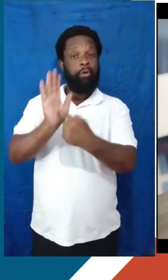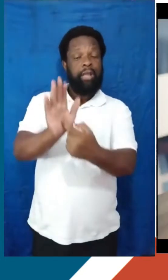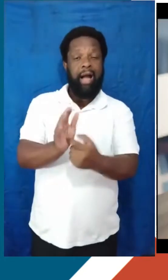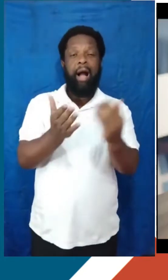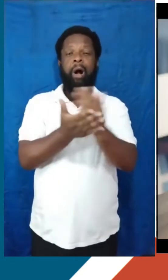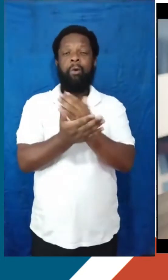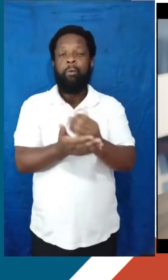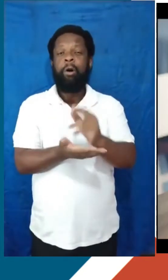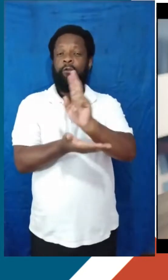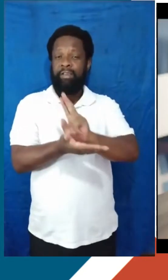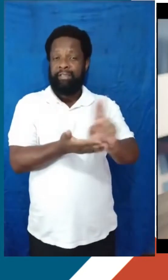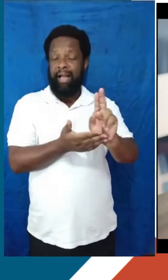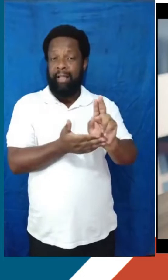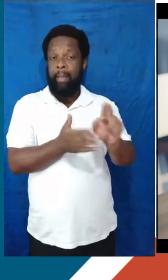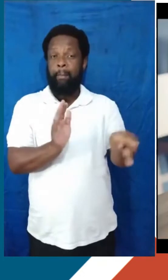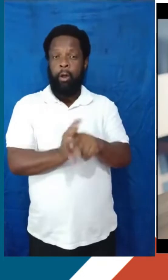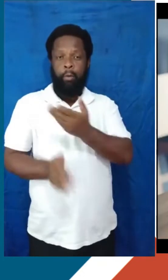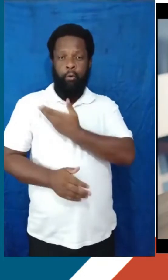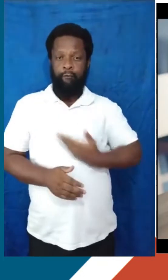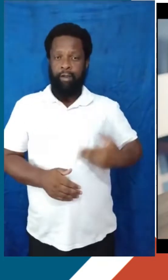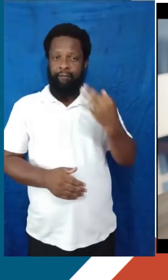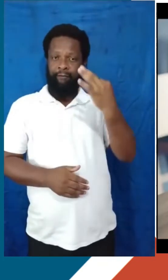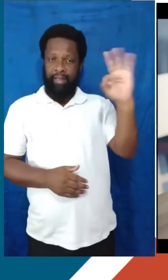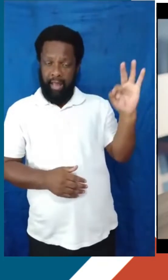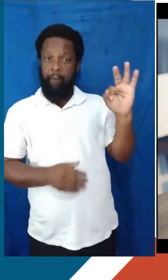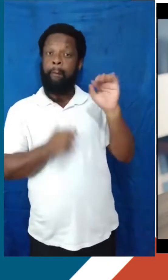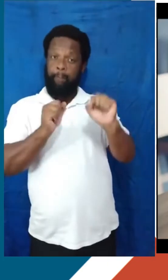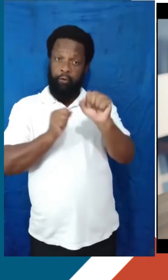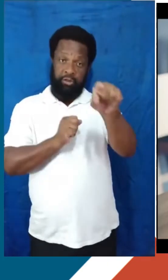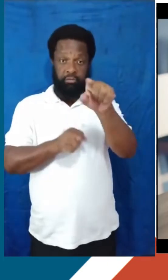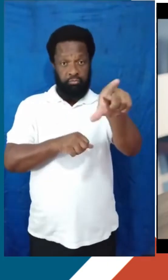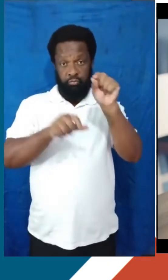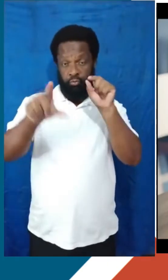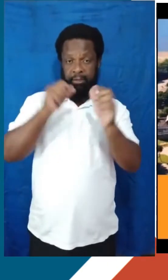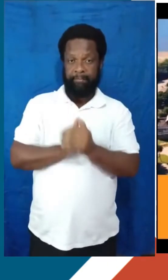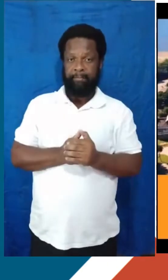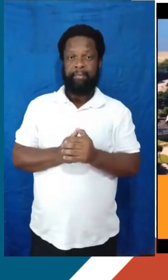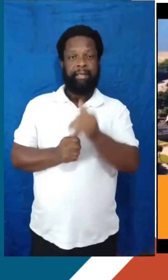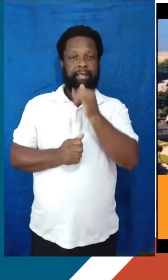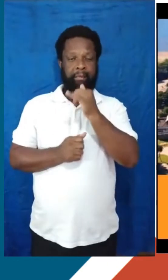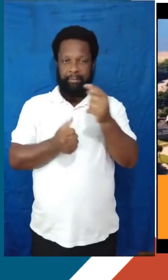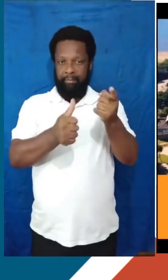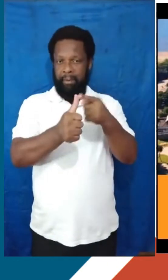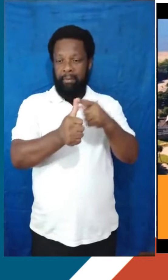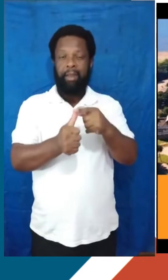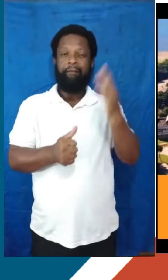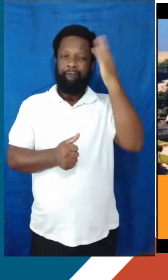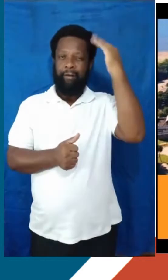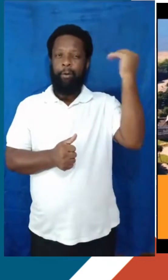algumas federais, né? Universidades federais públicas, que podem ser opções para vocês. Então, a primeira, né? Muito conhecida, o